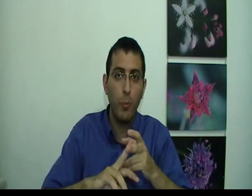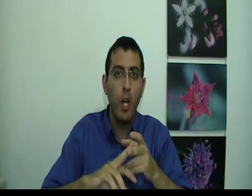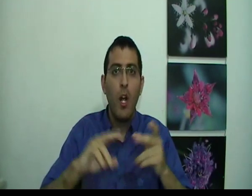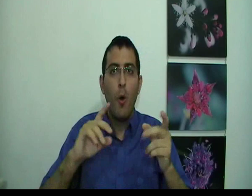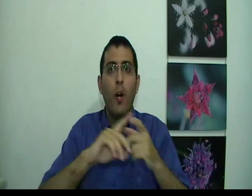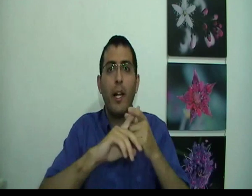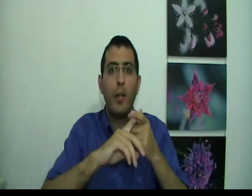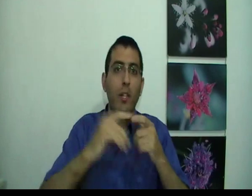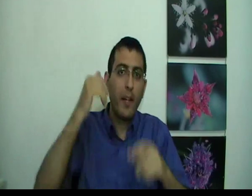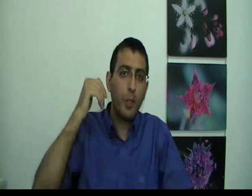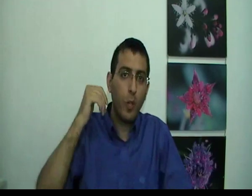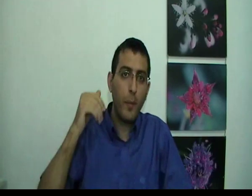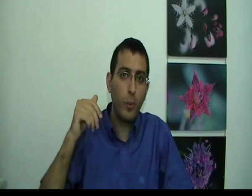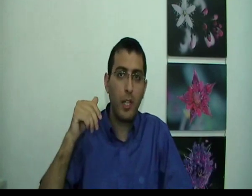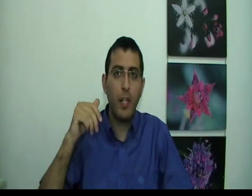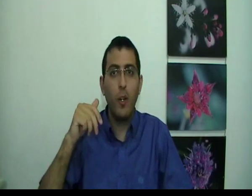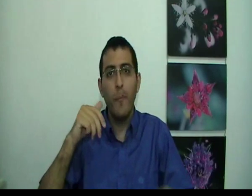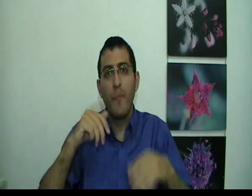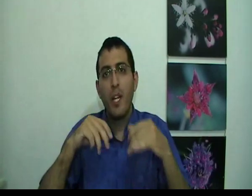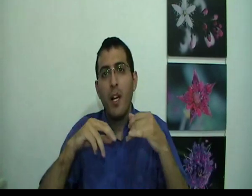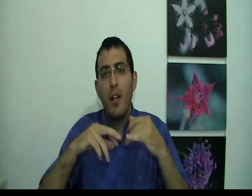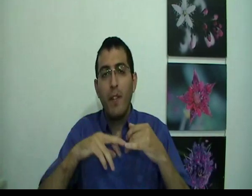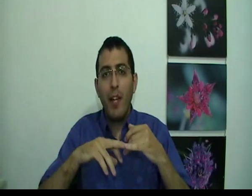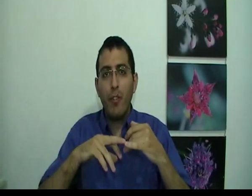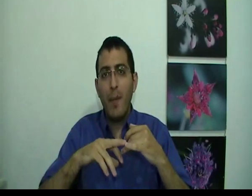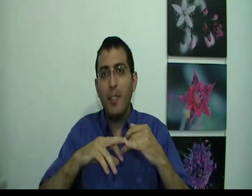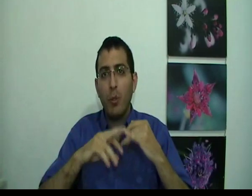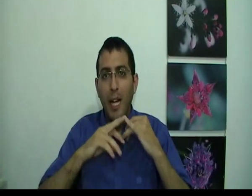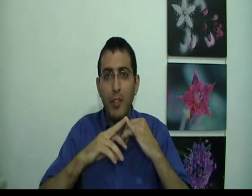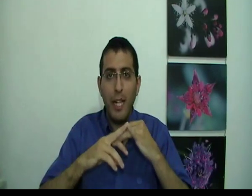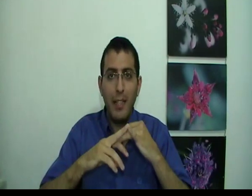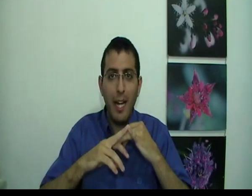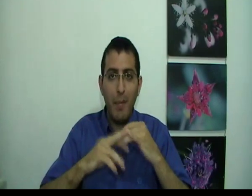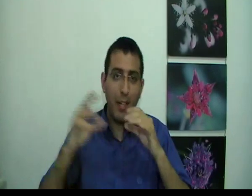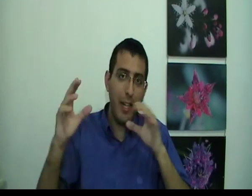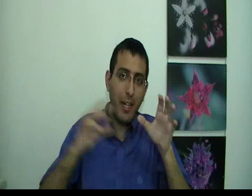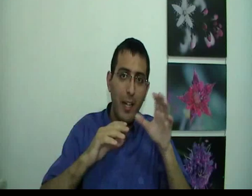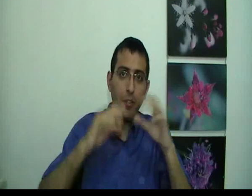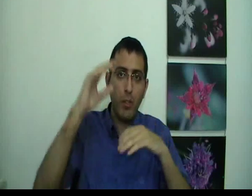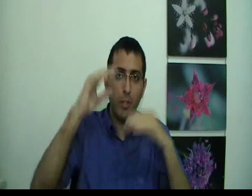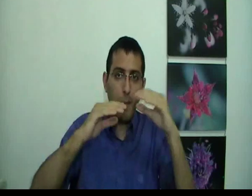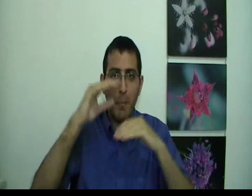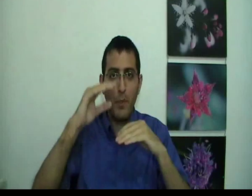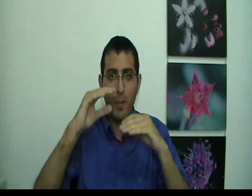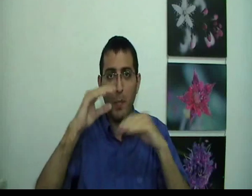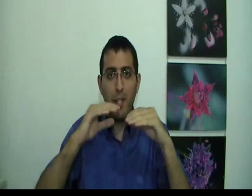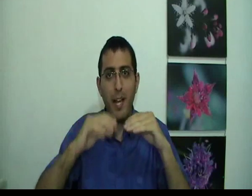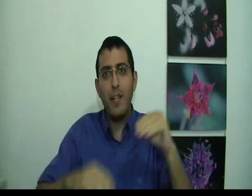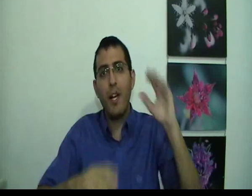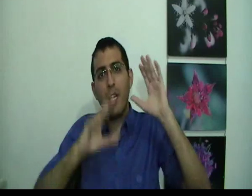הוא אחראי לכל הדברים שקורים מחוץ לחלום ויש גם את התודעה של האדם את החלק האחר של התודעה שמתפצלת ועכשיו